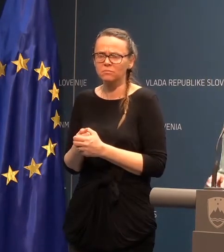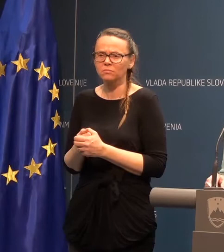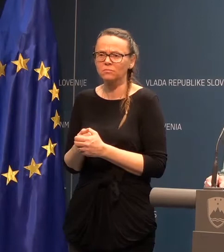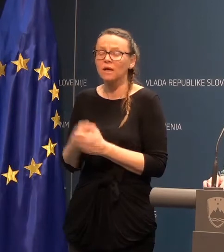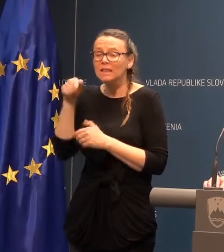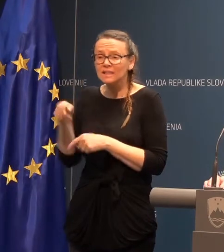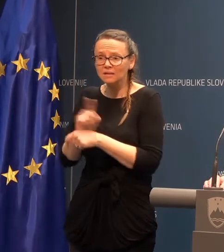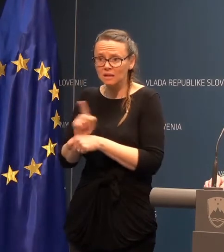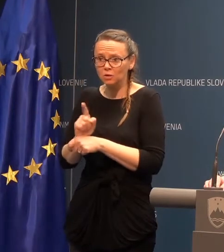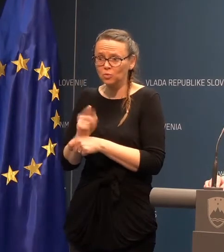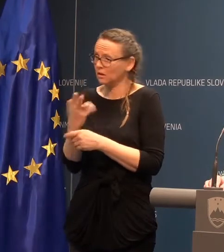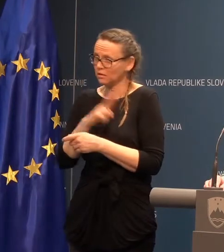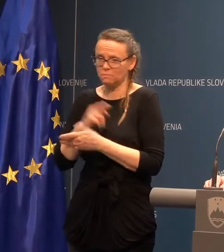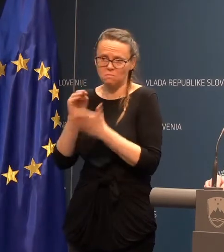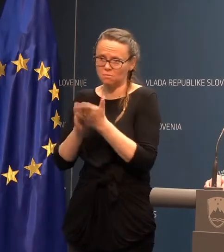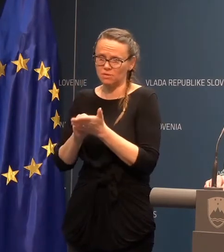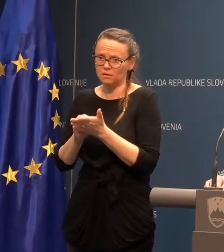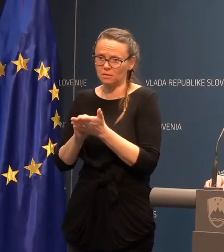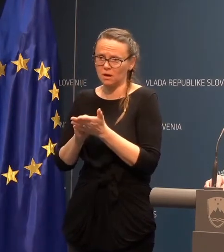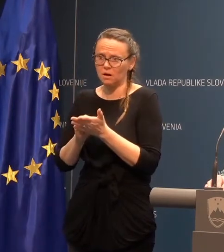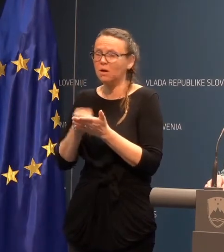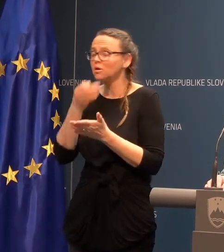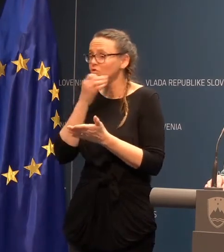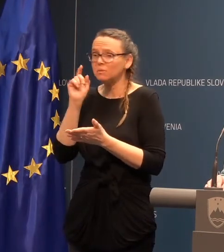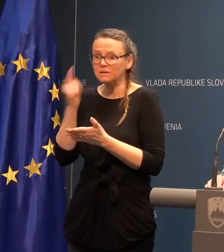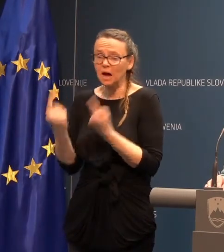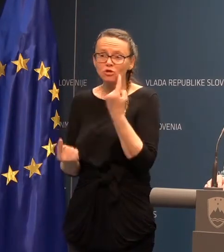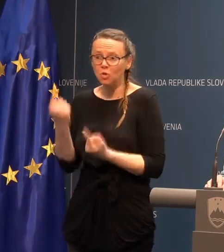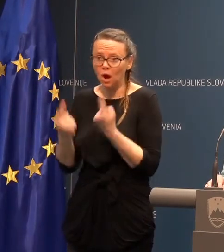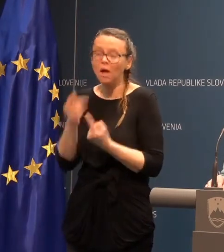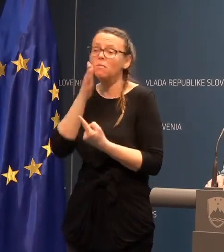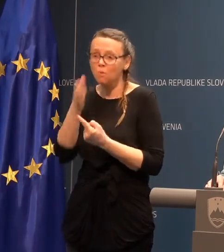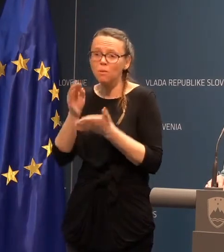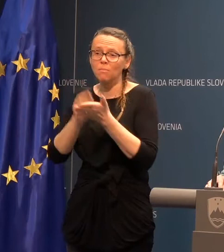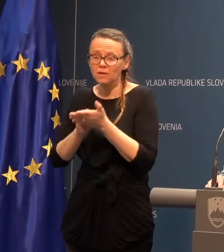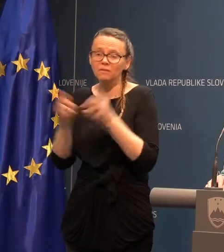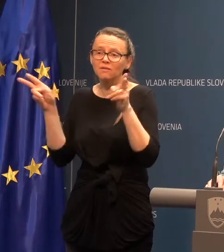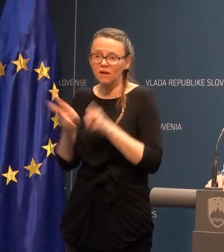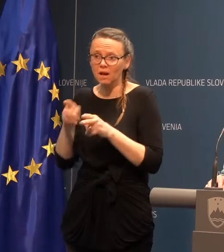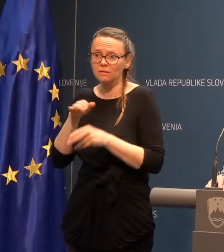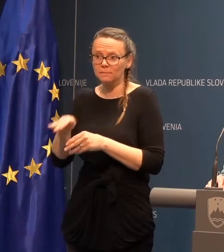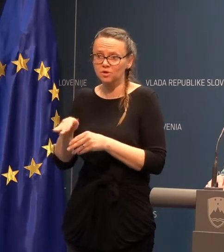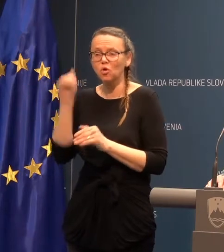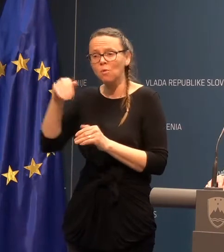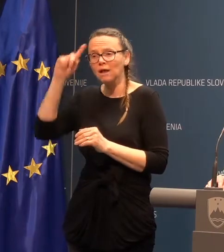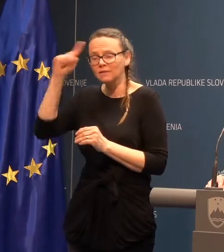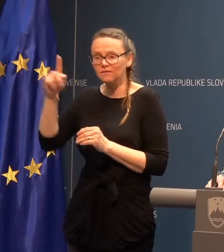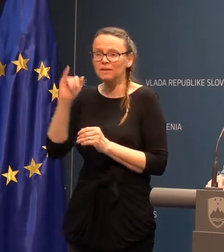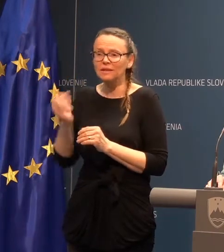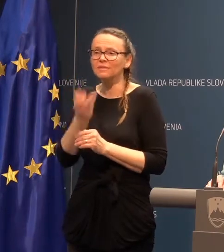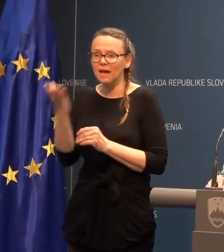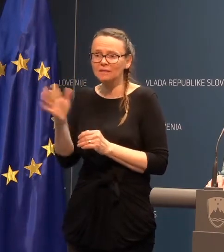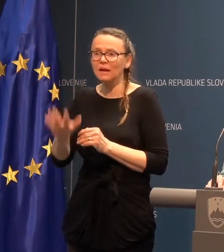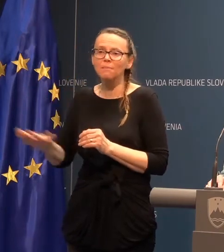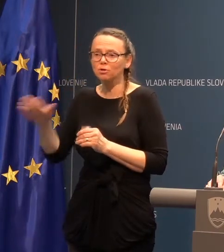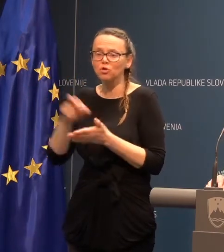Ta trenutek nimam podatka. V koliko se pa kar koli dogaja, podatek v kraškom prišel. morate vedeti, da se nekatera